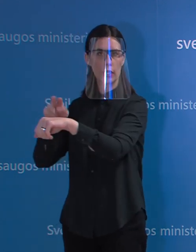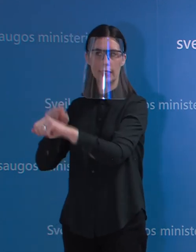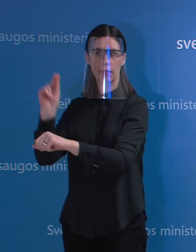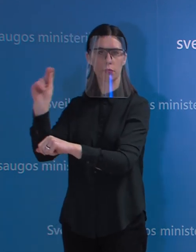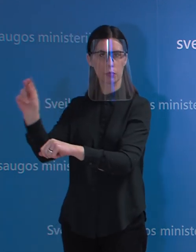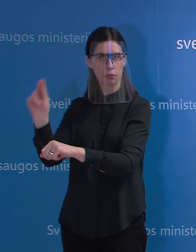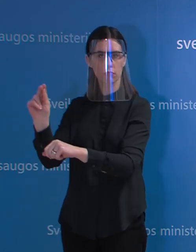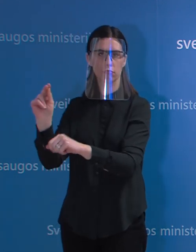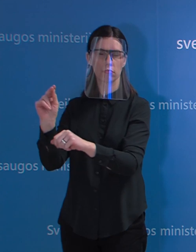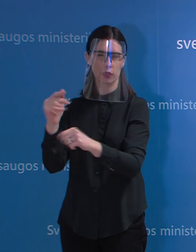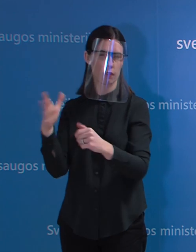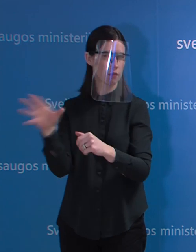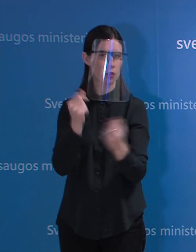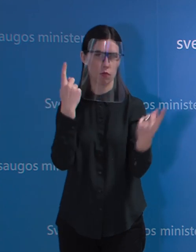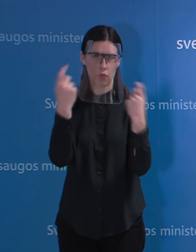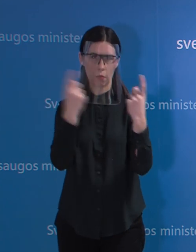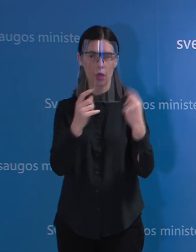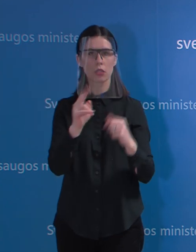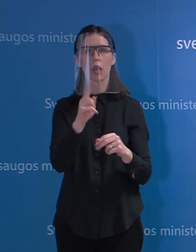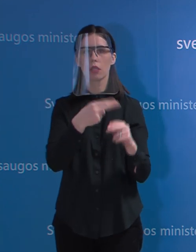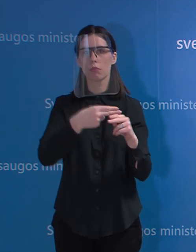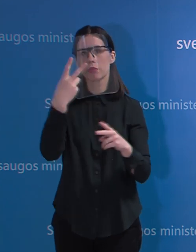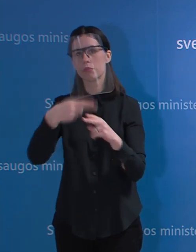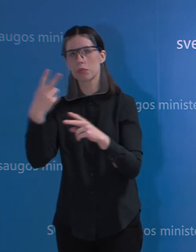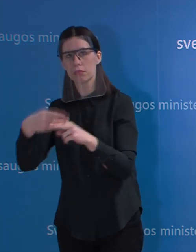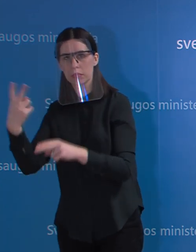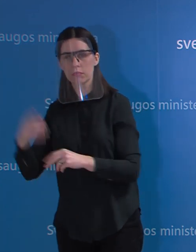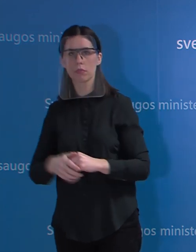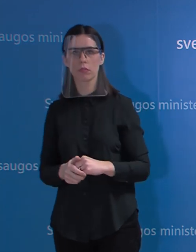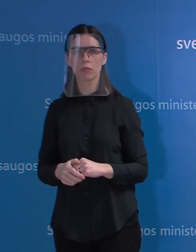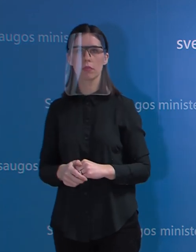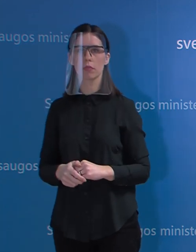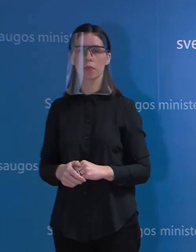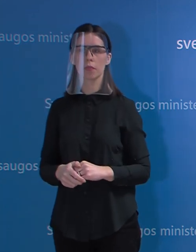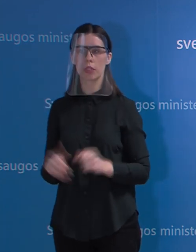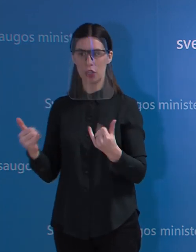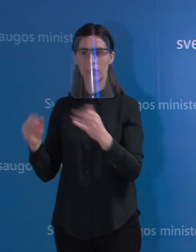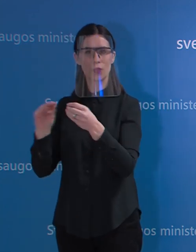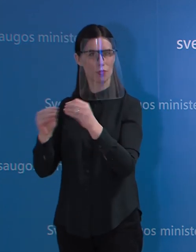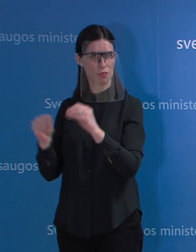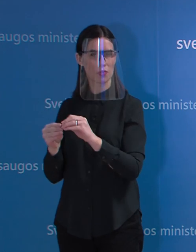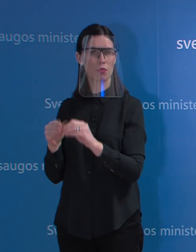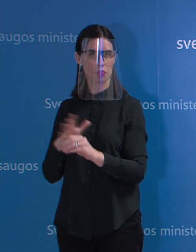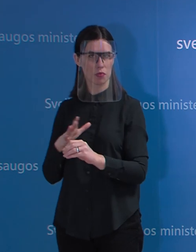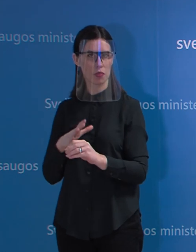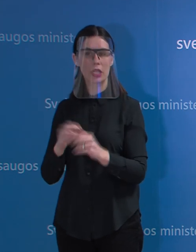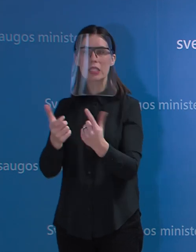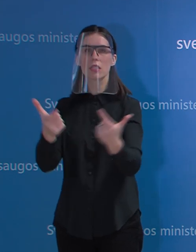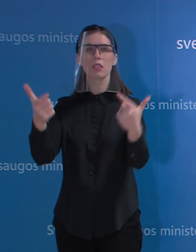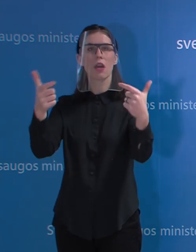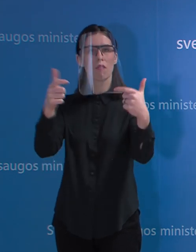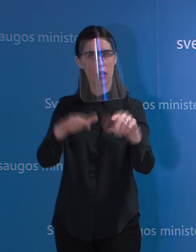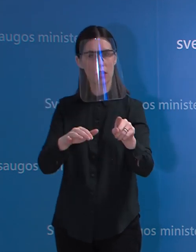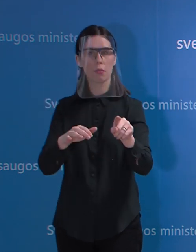sutarėm, kad savivaldybės turės deleguoti tam tikrus asmenis, kurie pasirašys